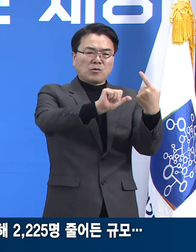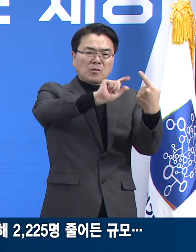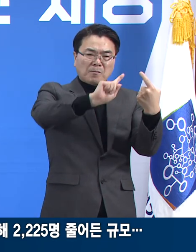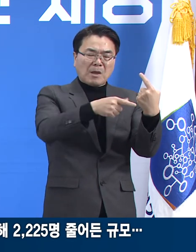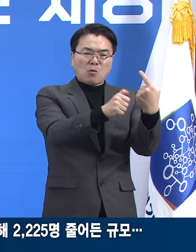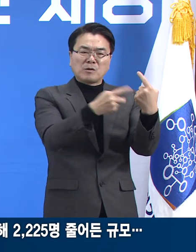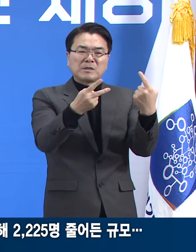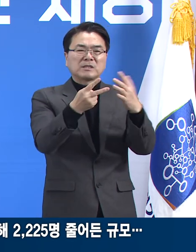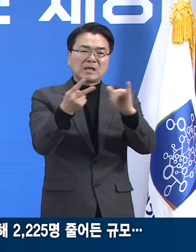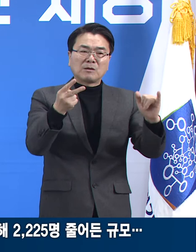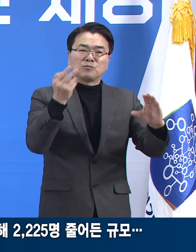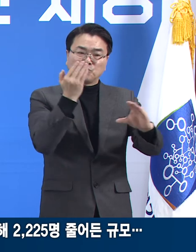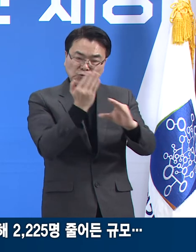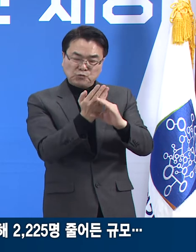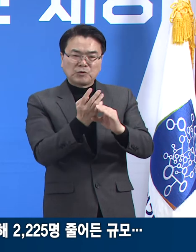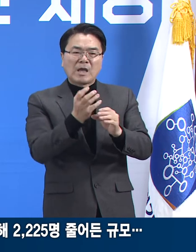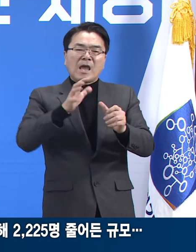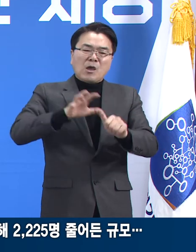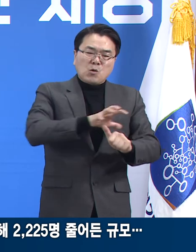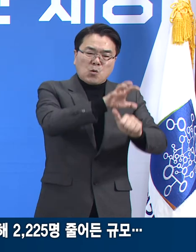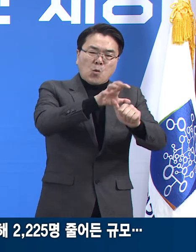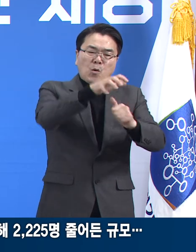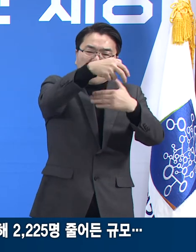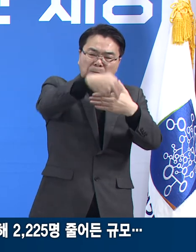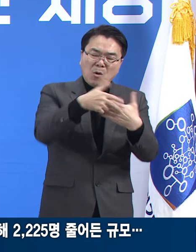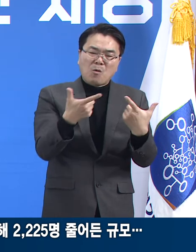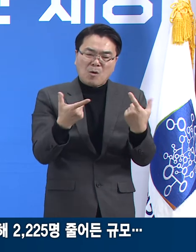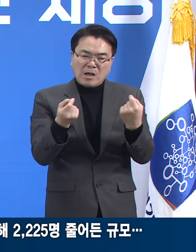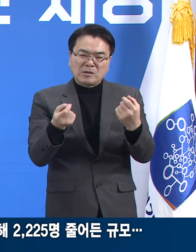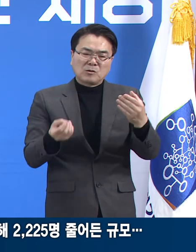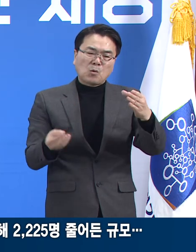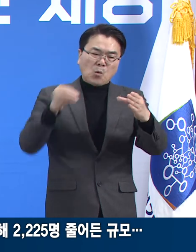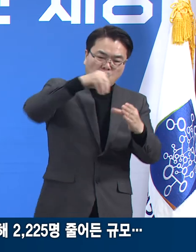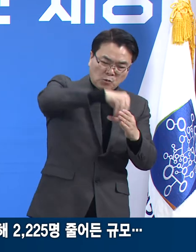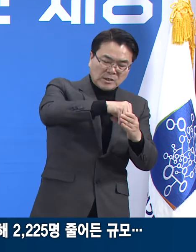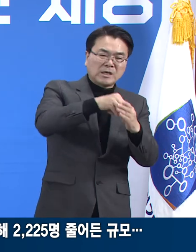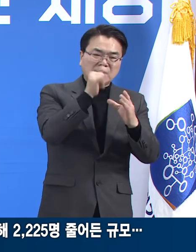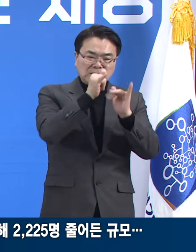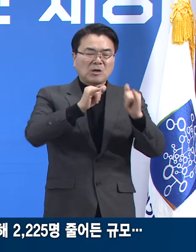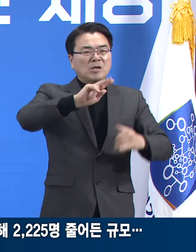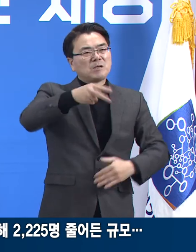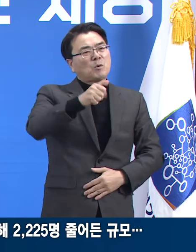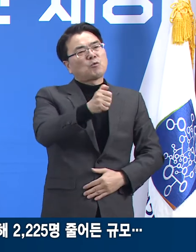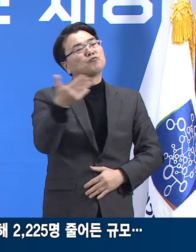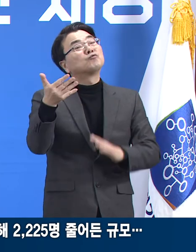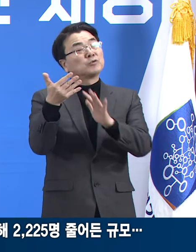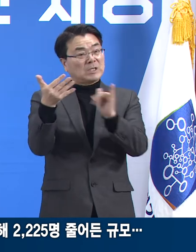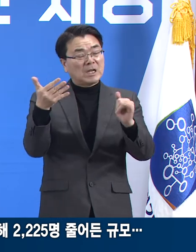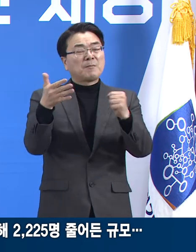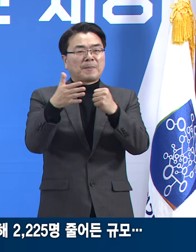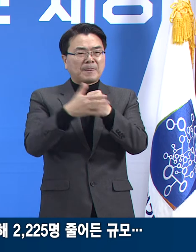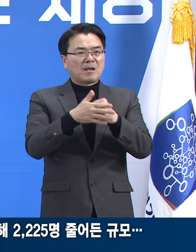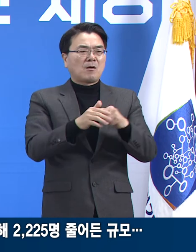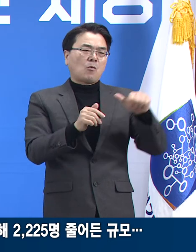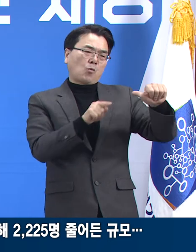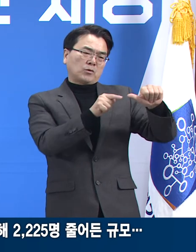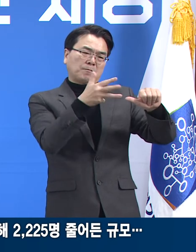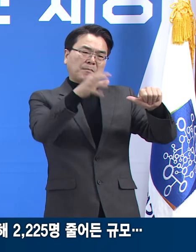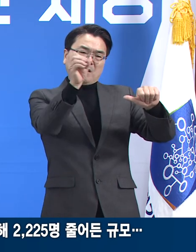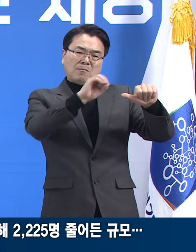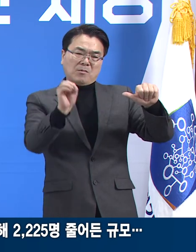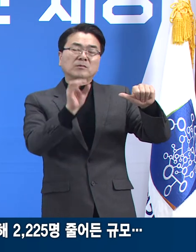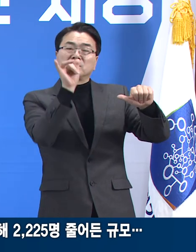요양시설과 같은 감염 취약시설 관련 확진자는 299명으로 약 5.8%를